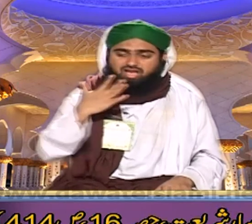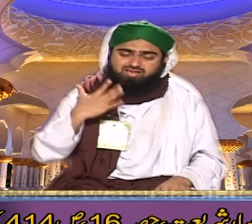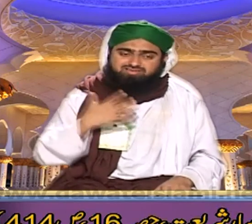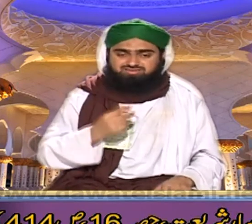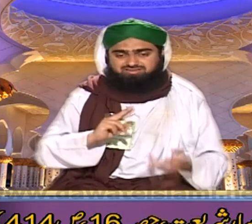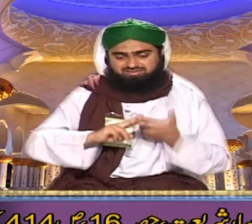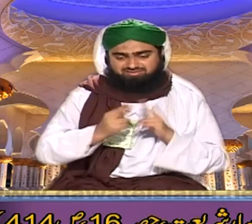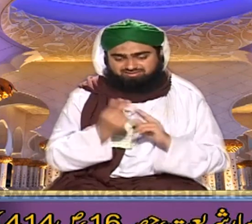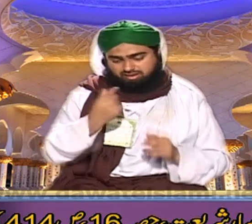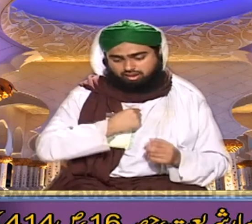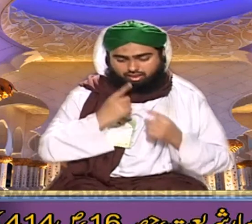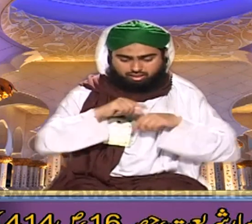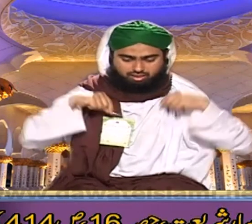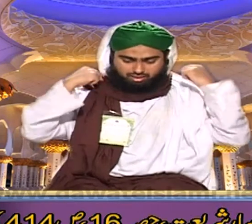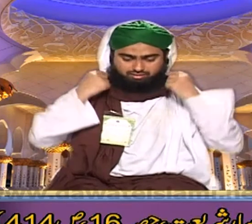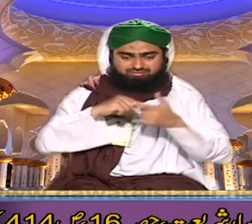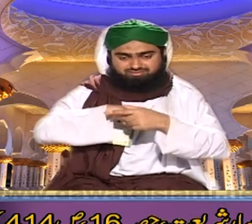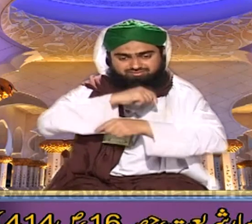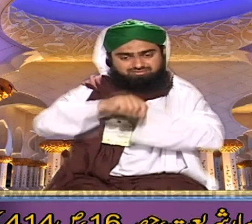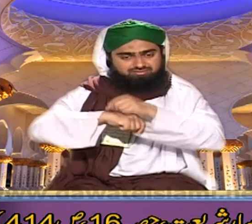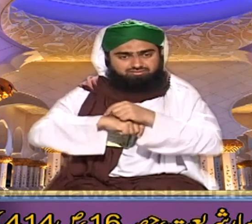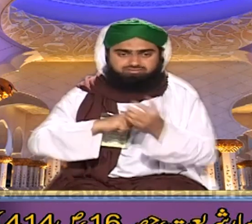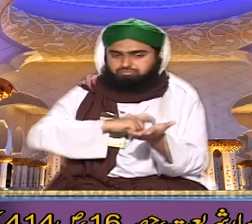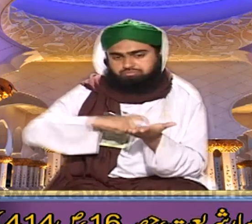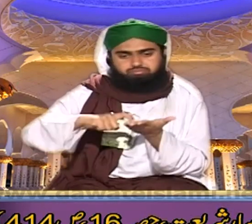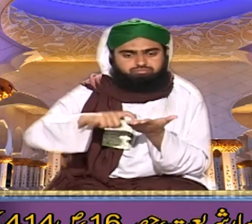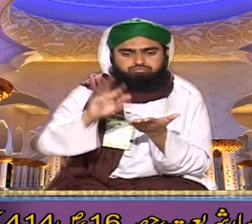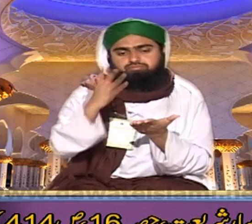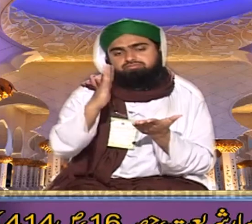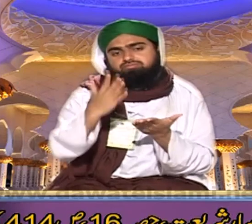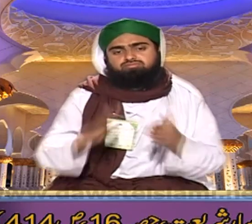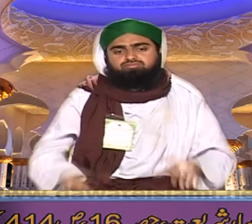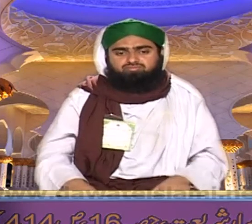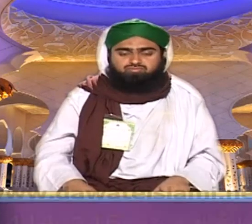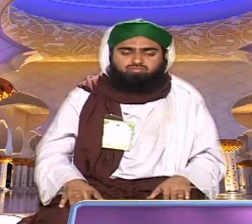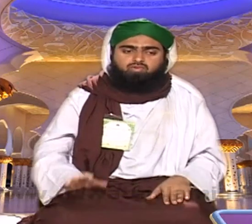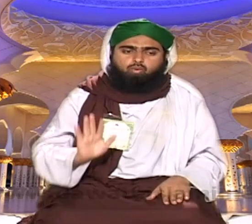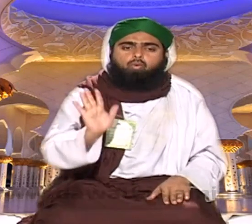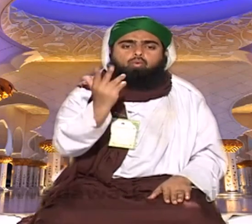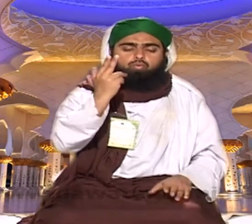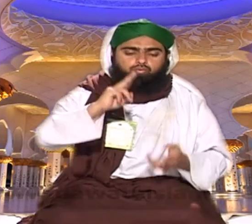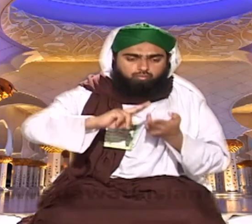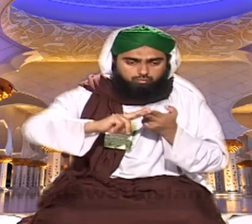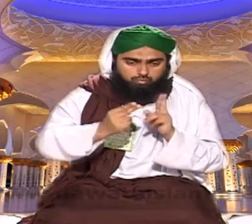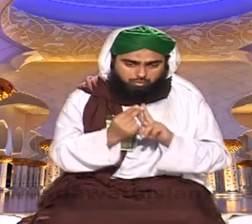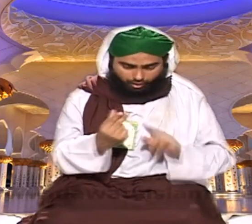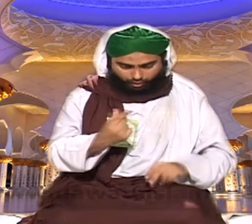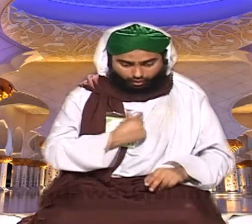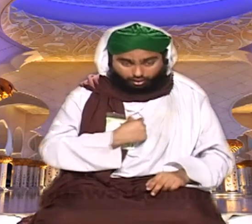بانتے ہیں اس کی اجازت نہیں بلکہ اگر آپ کو تاویز پہننا ہی ہے تو اسی طرح ممجامہ کر لیں اس کو